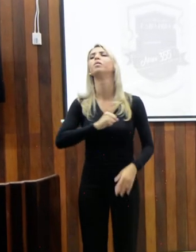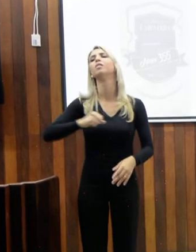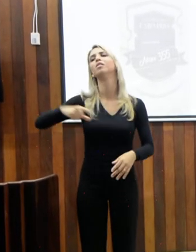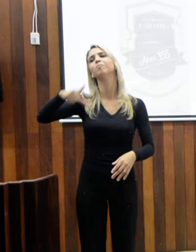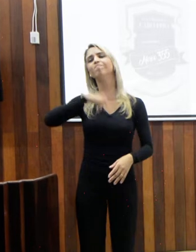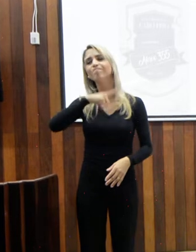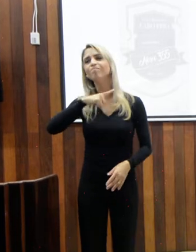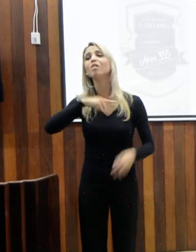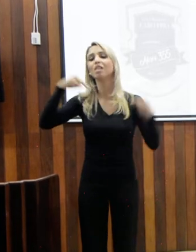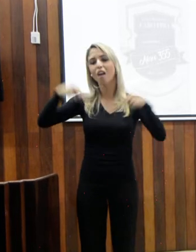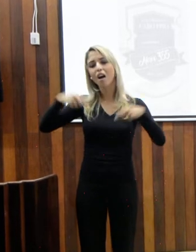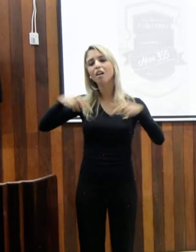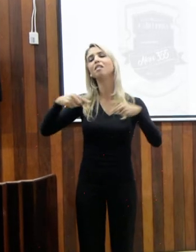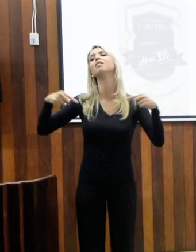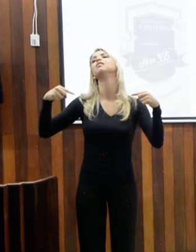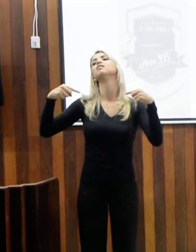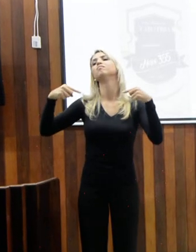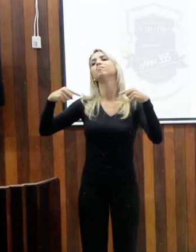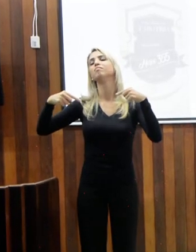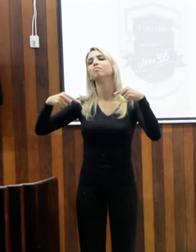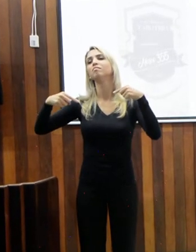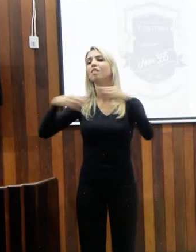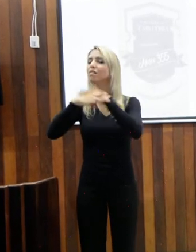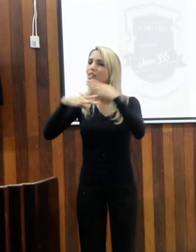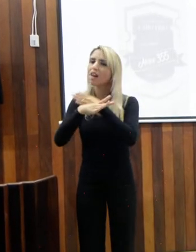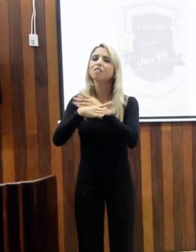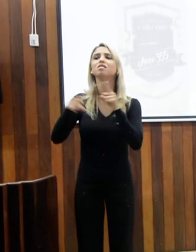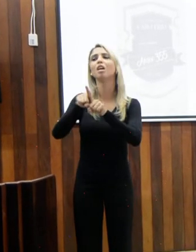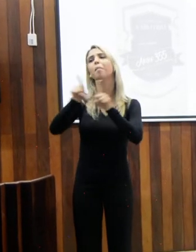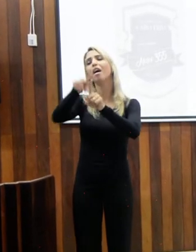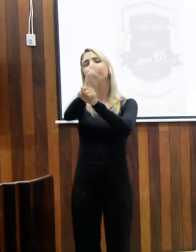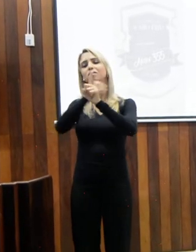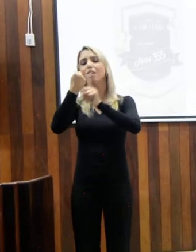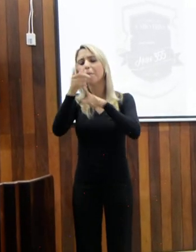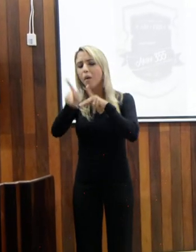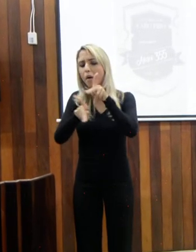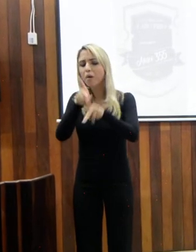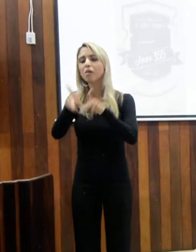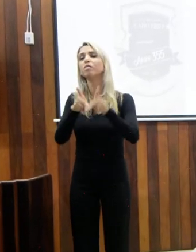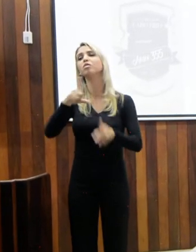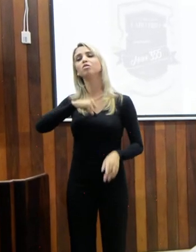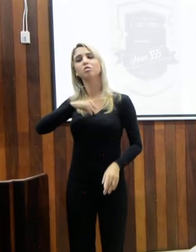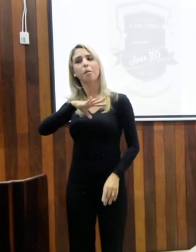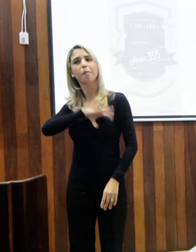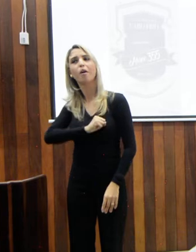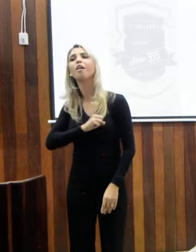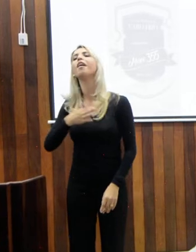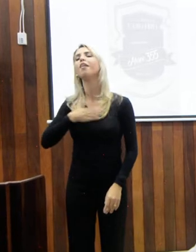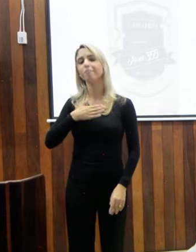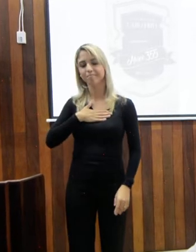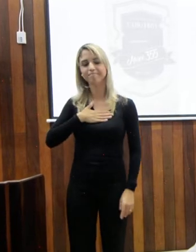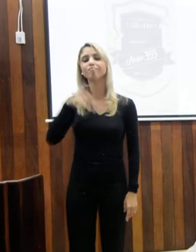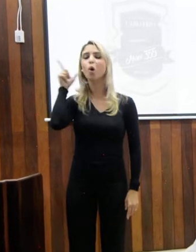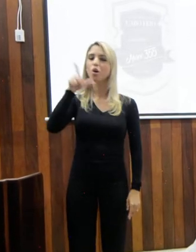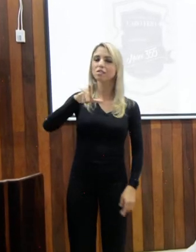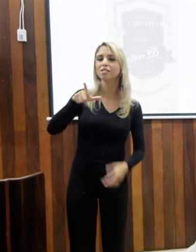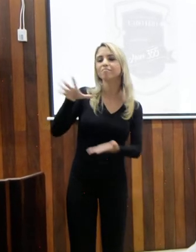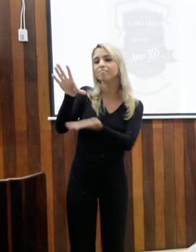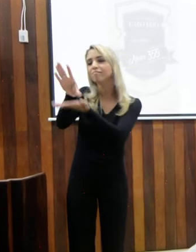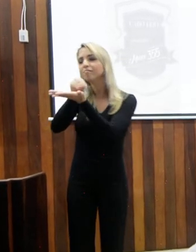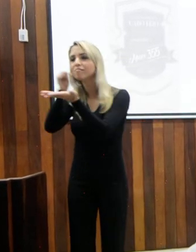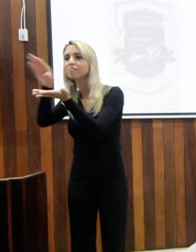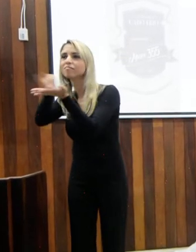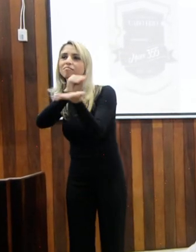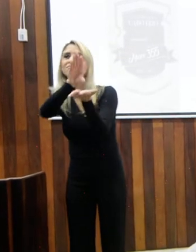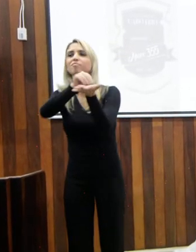cidade e pelas pessoas, isso eu consegui copiar dele, pegar para